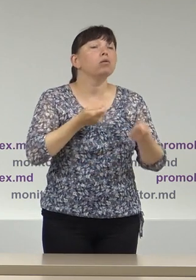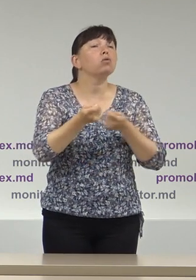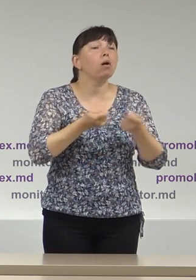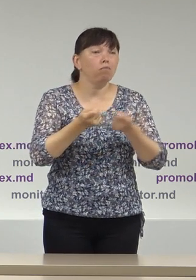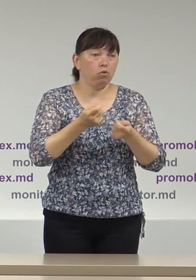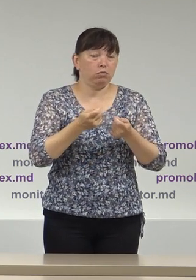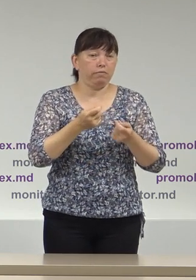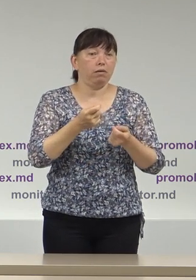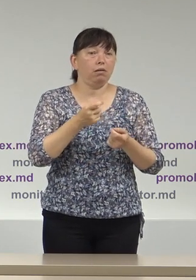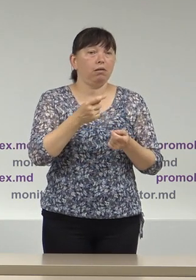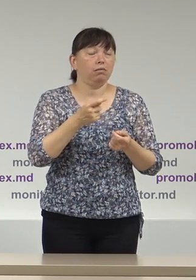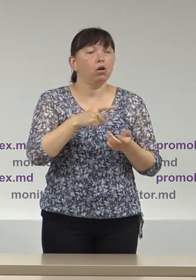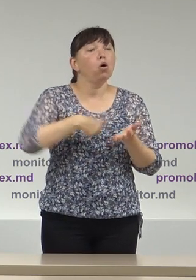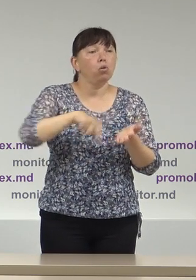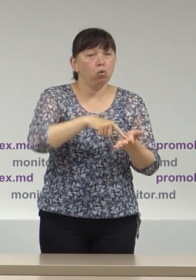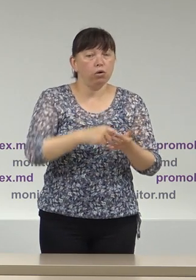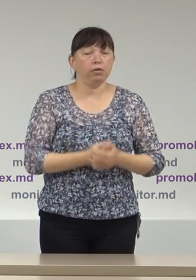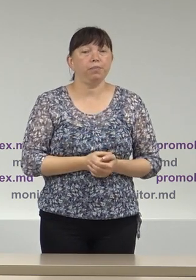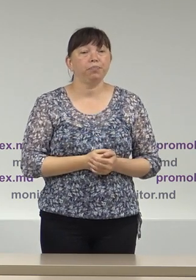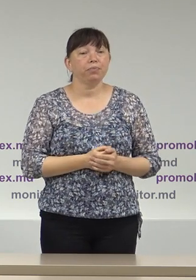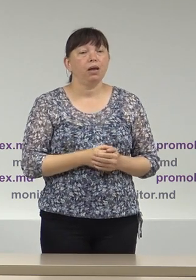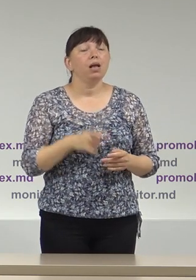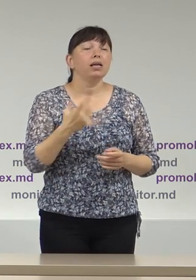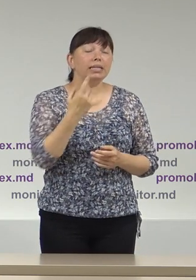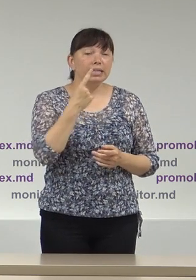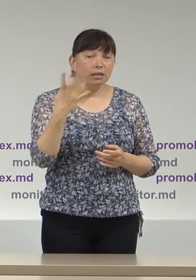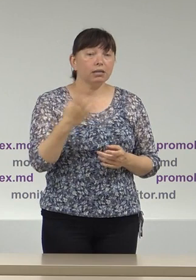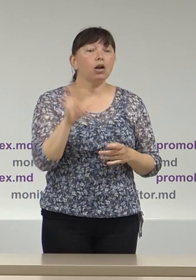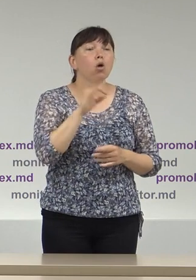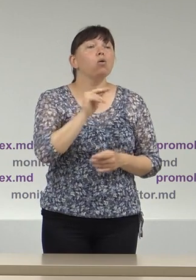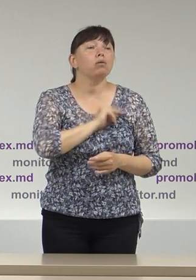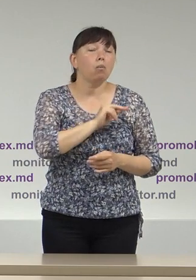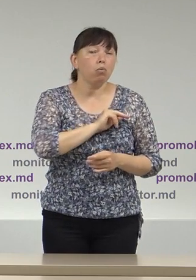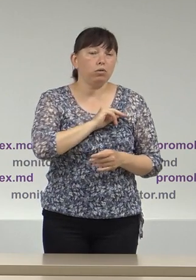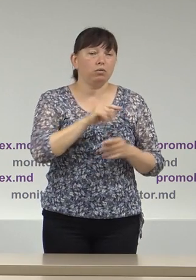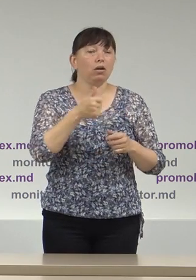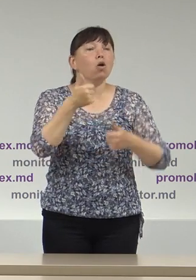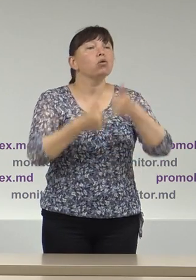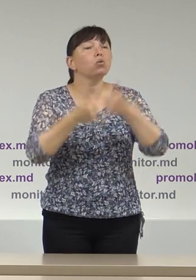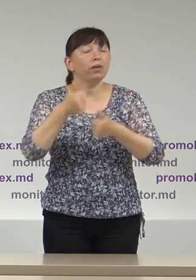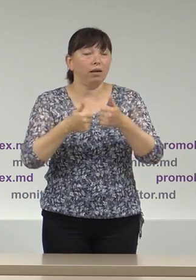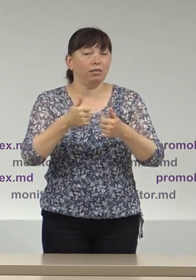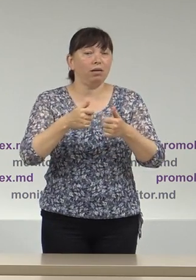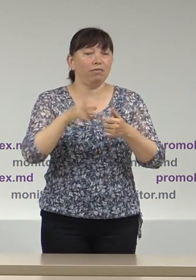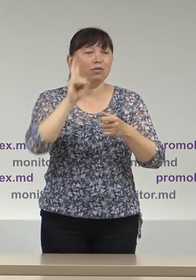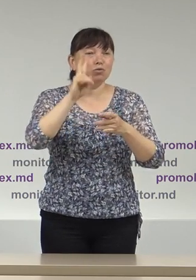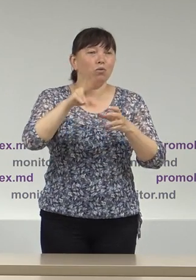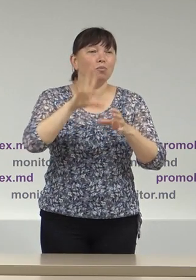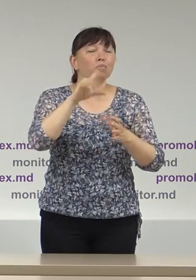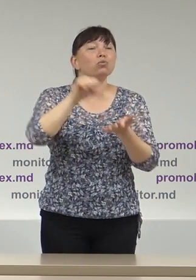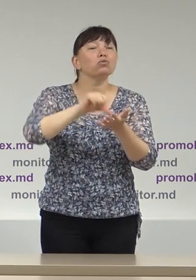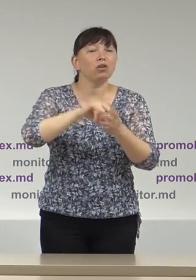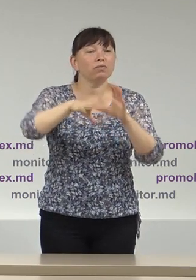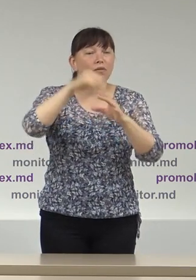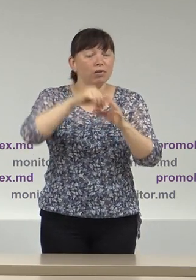publică câteva momente despre activitatea concurenților electorali și ce au realizat aceștia în